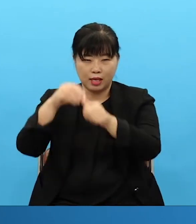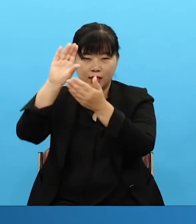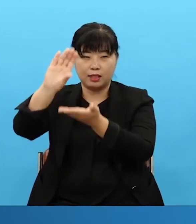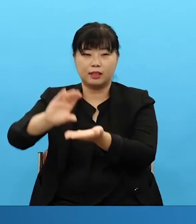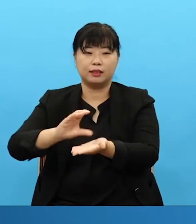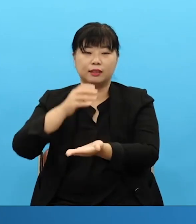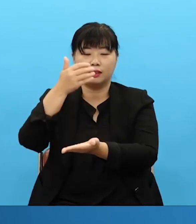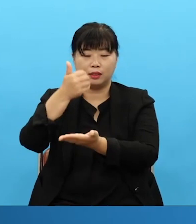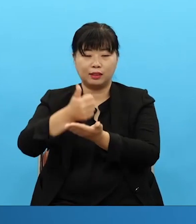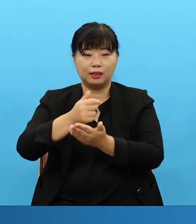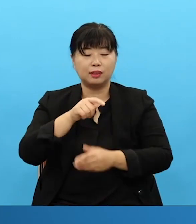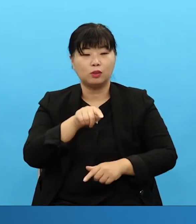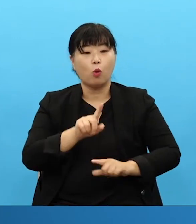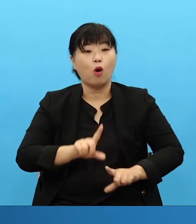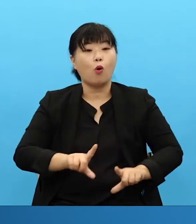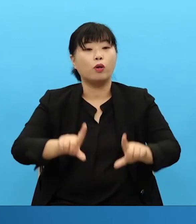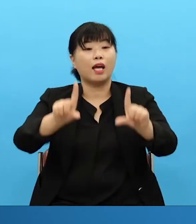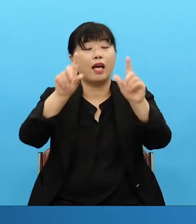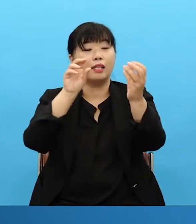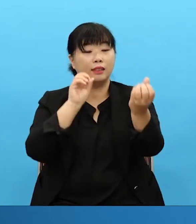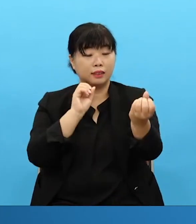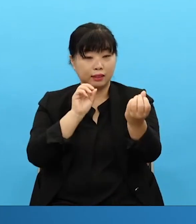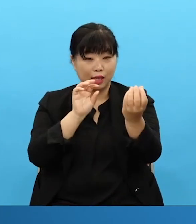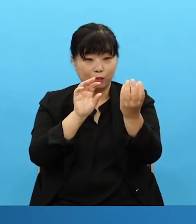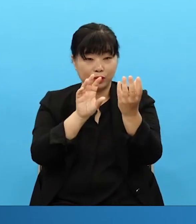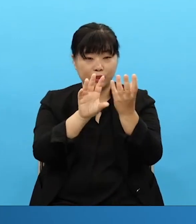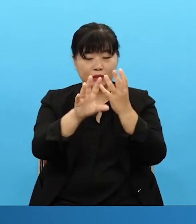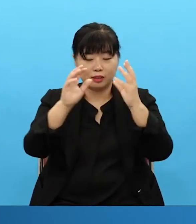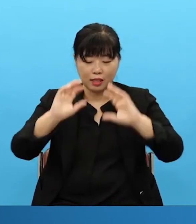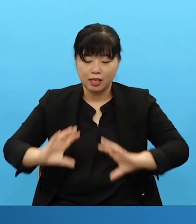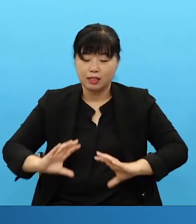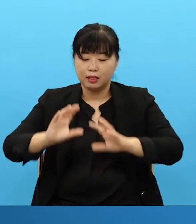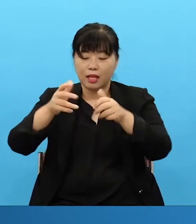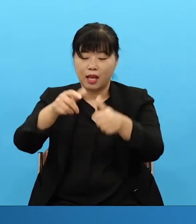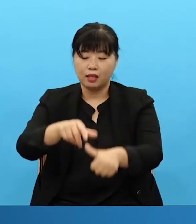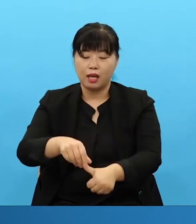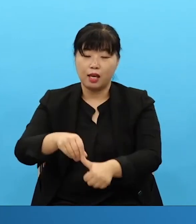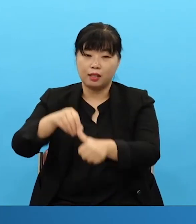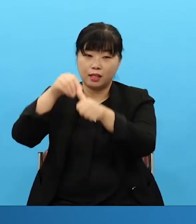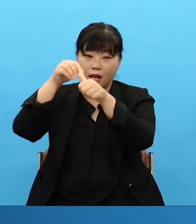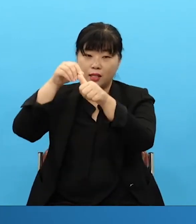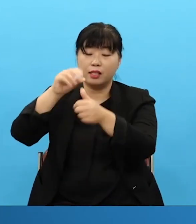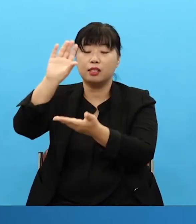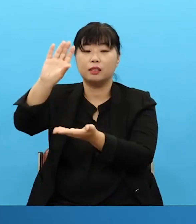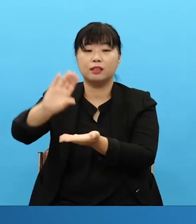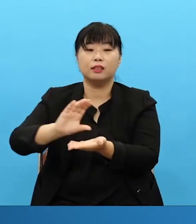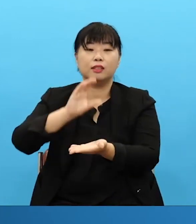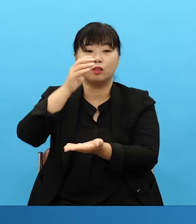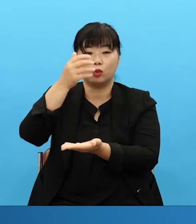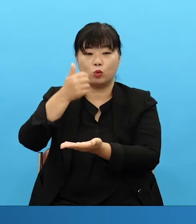그날의 인담을 세게 살릴 그리스도